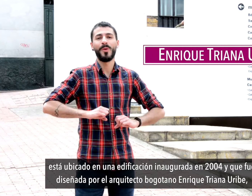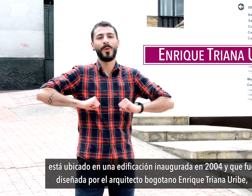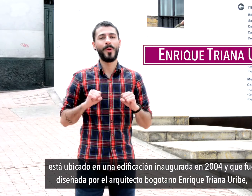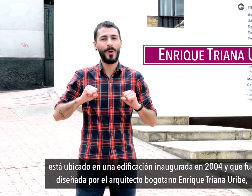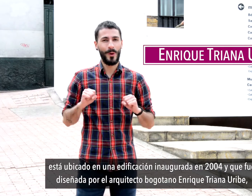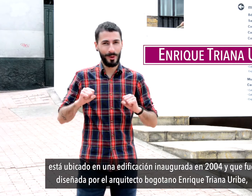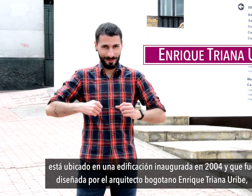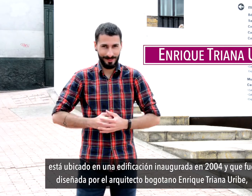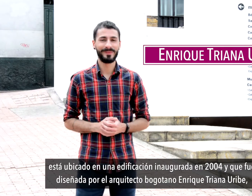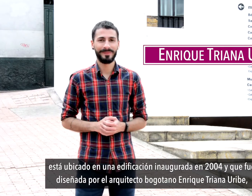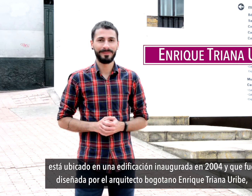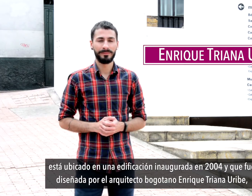Uribe,